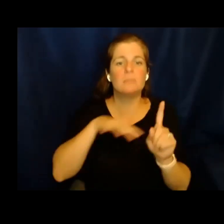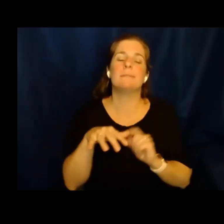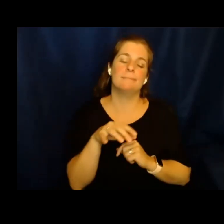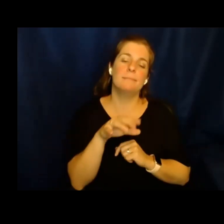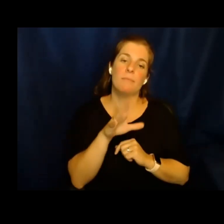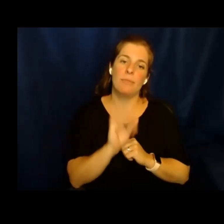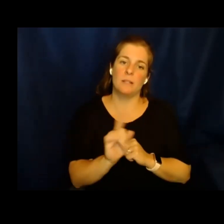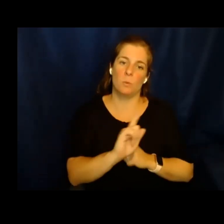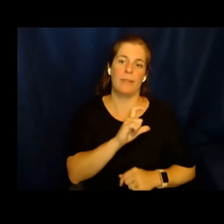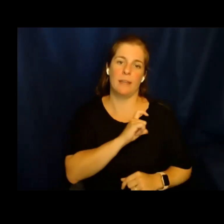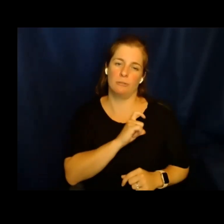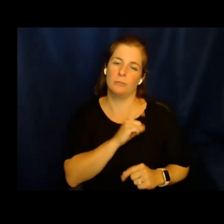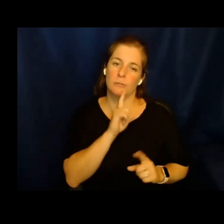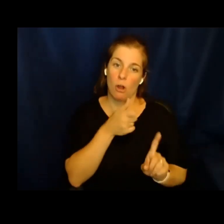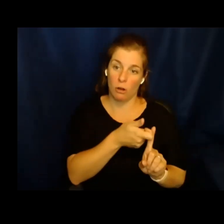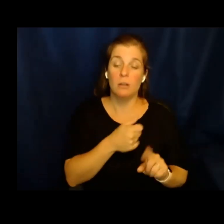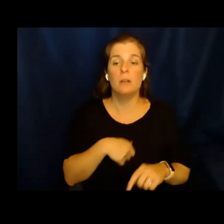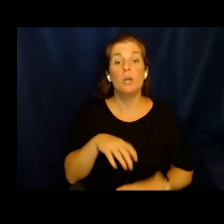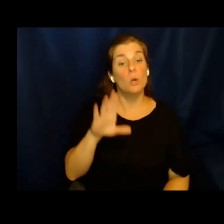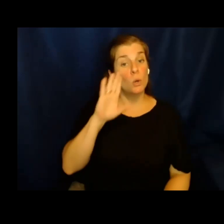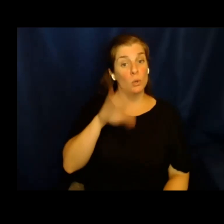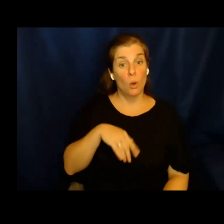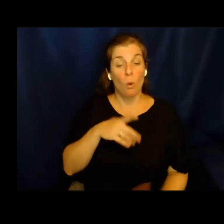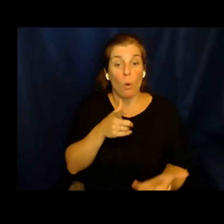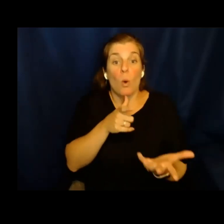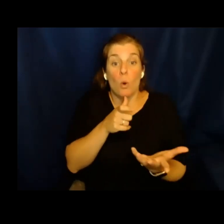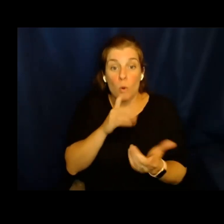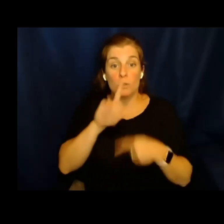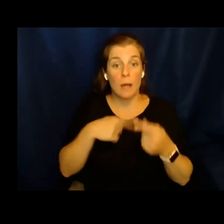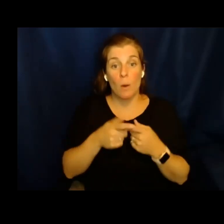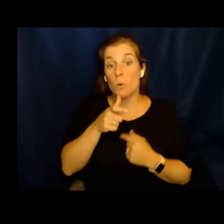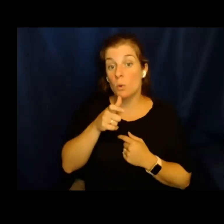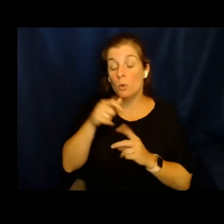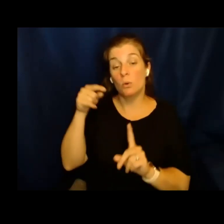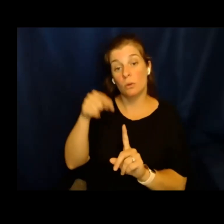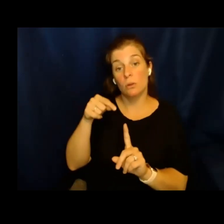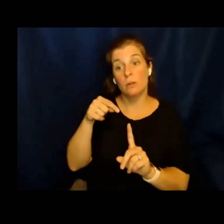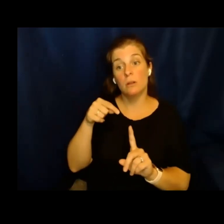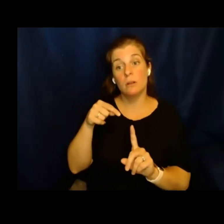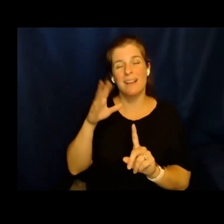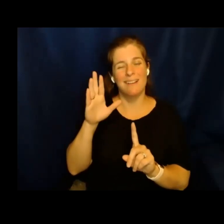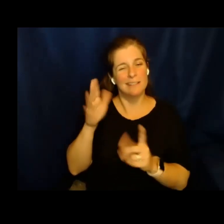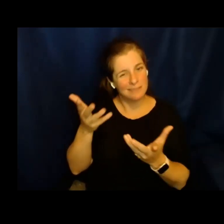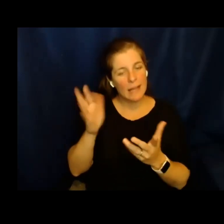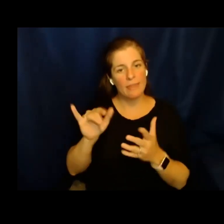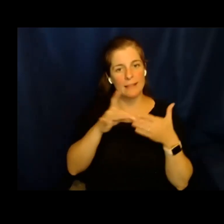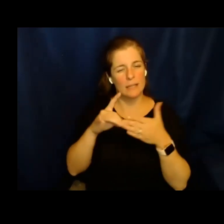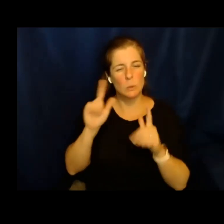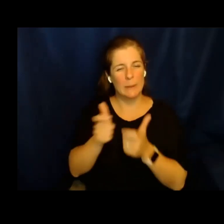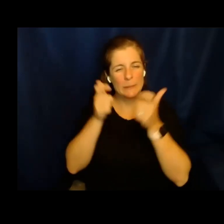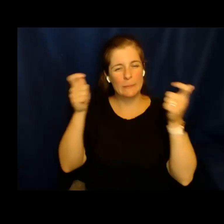también son patrulleros fronterizos. Es importante conocer a los actores de esto que estamos hablando, porque eso nos ha llevado